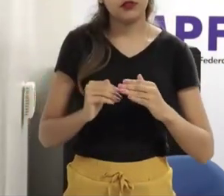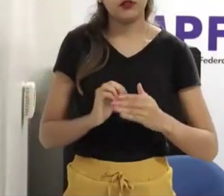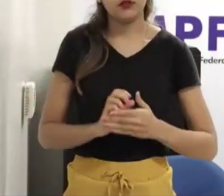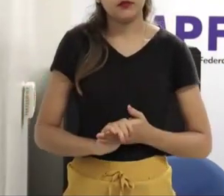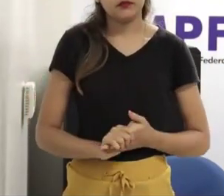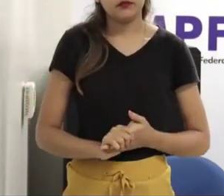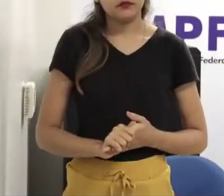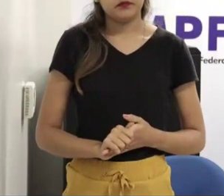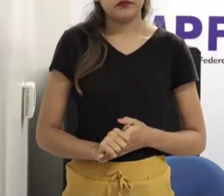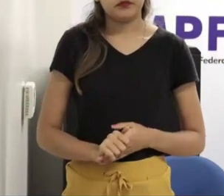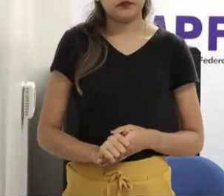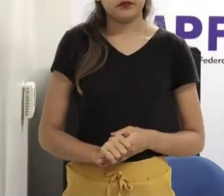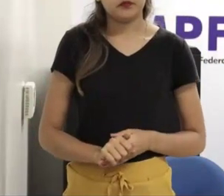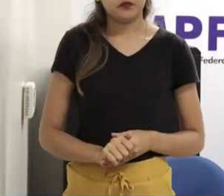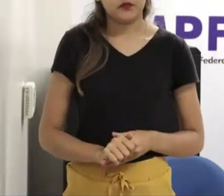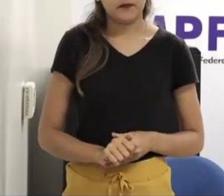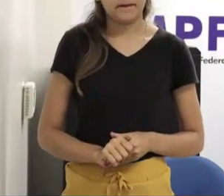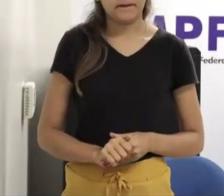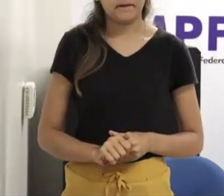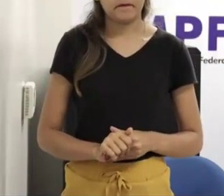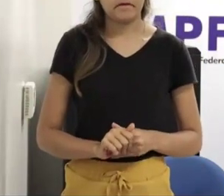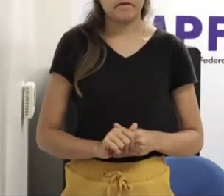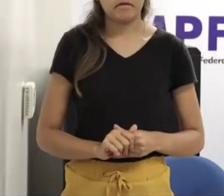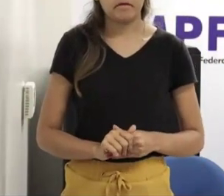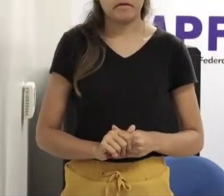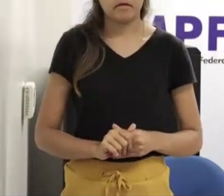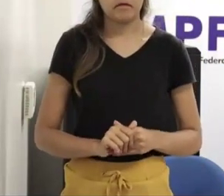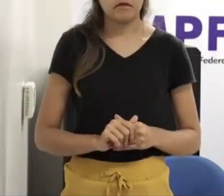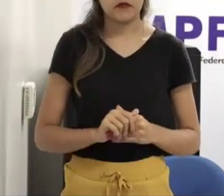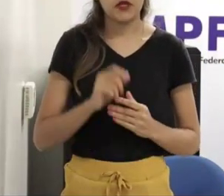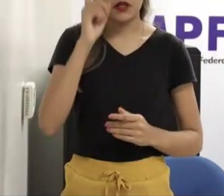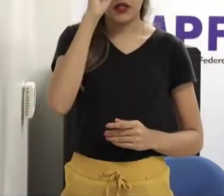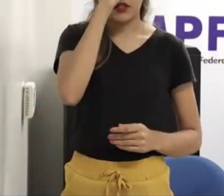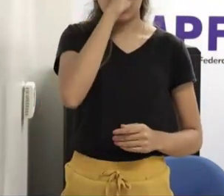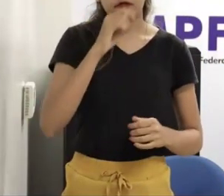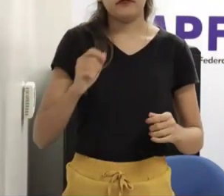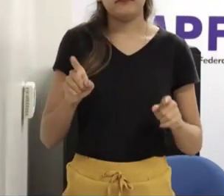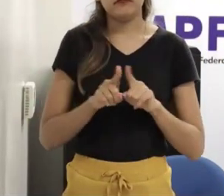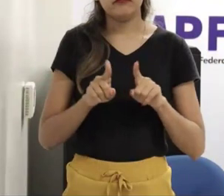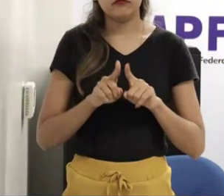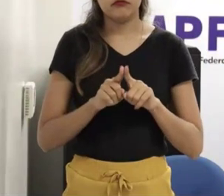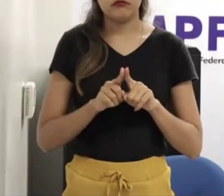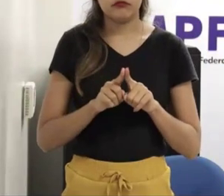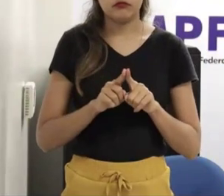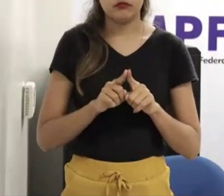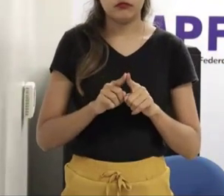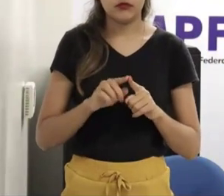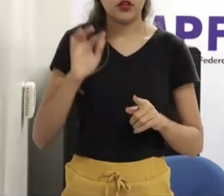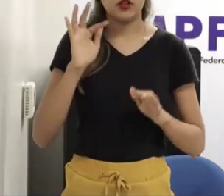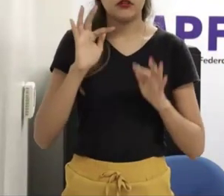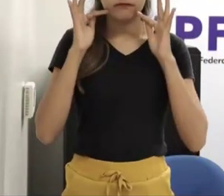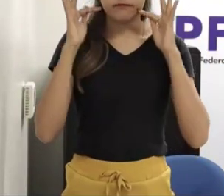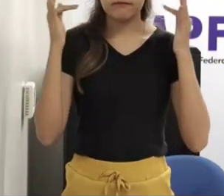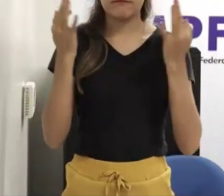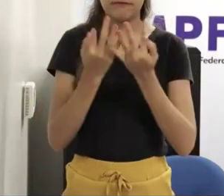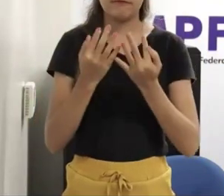agravante também é, a própria família vai se sentir culpada de não ter educado, de não ter instruído, de não